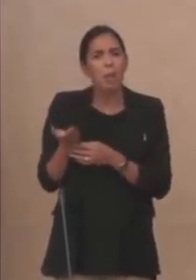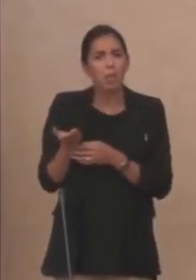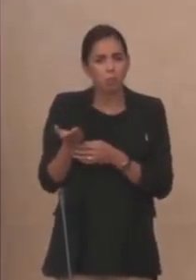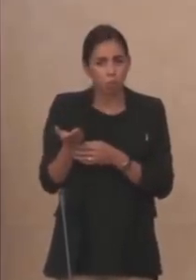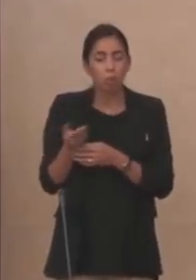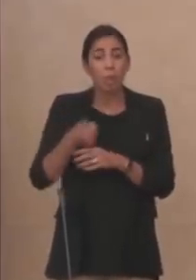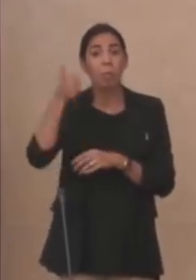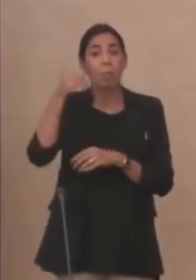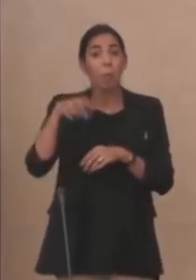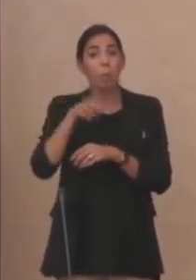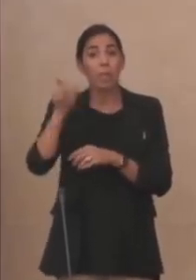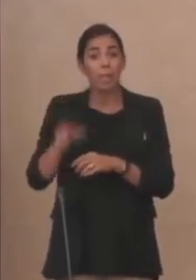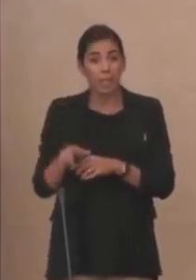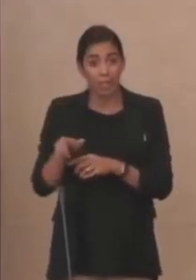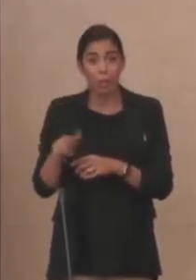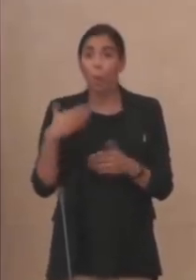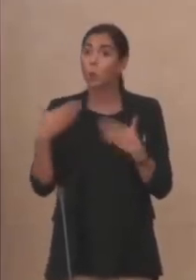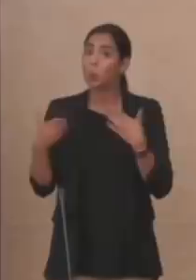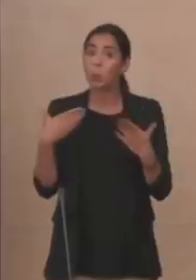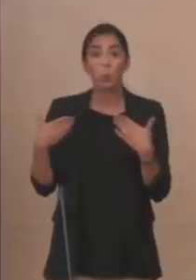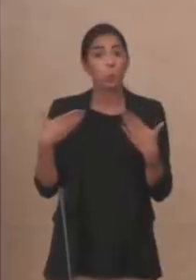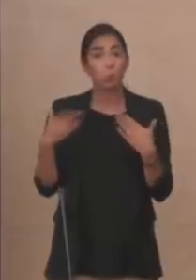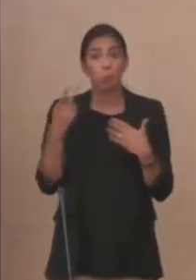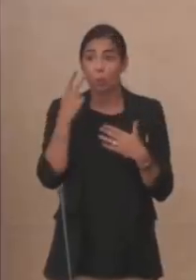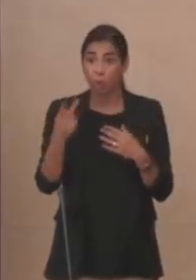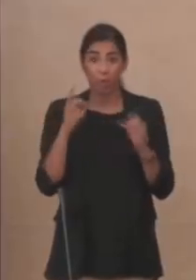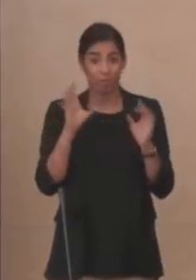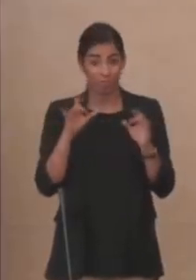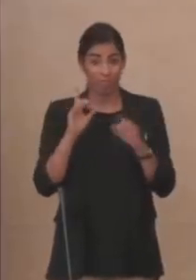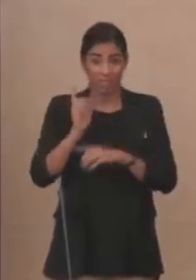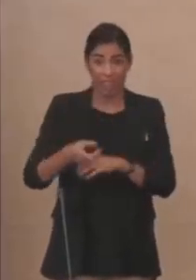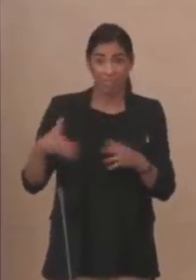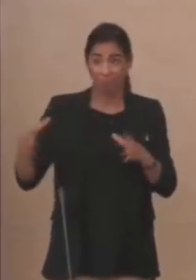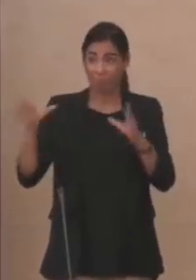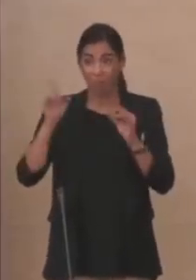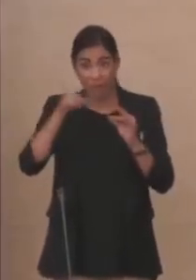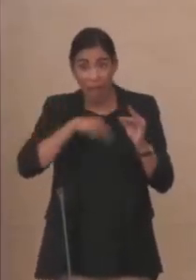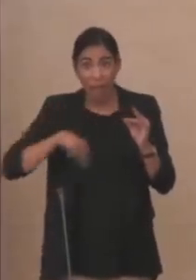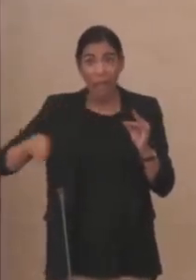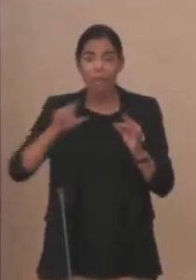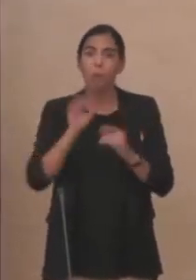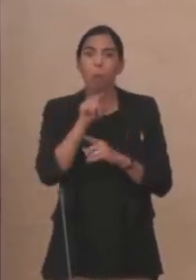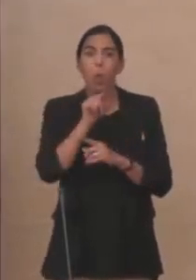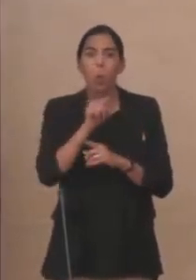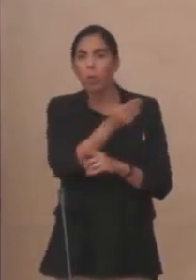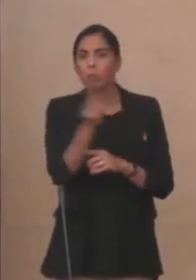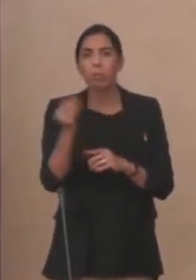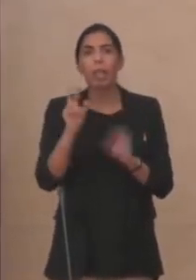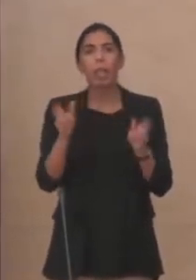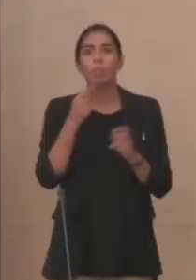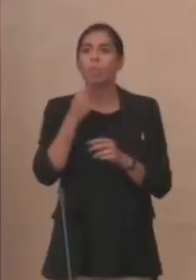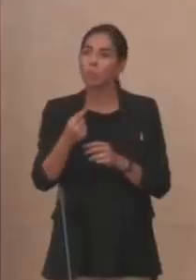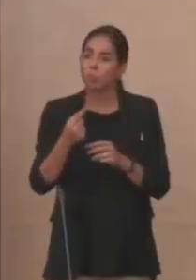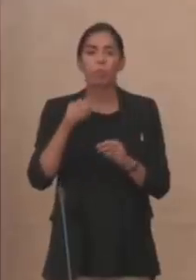all'arrivo del virus, proprio lui in televisione, terapie